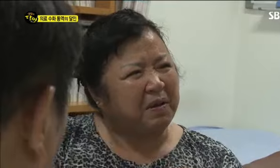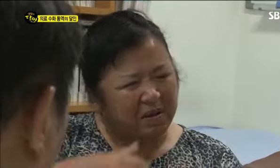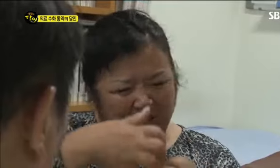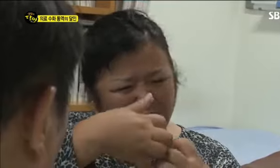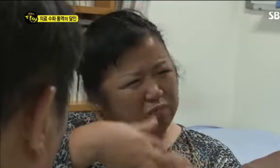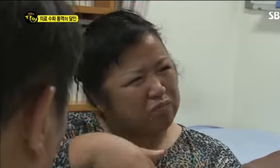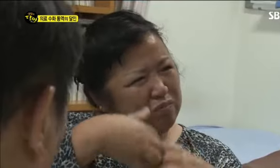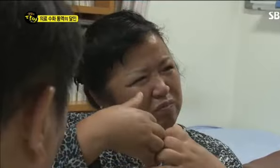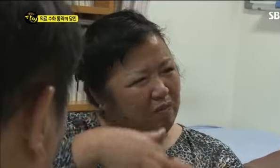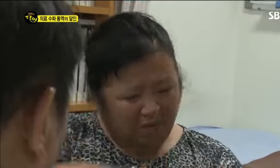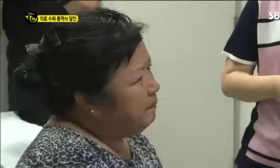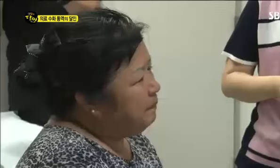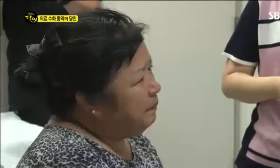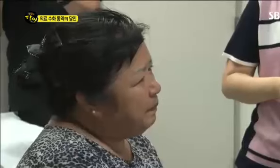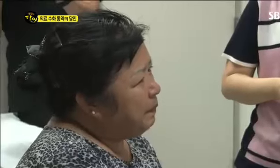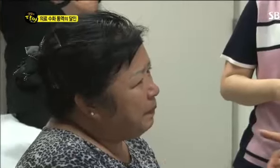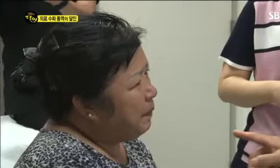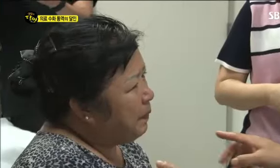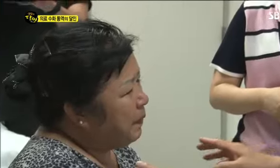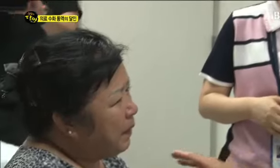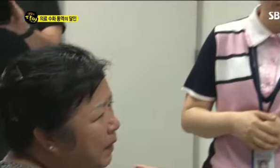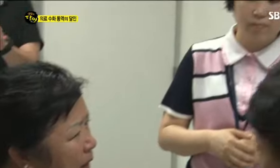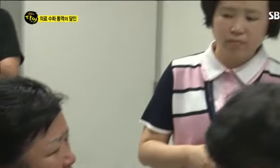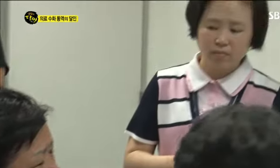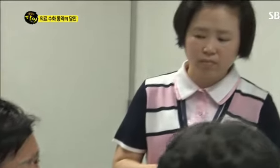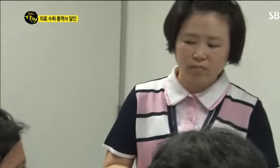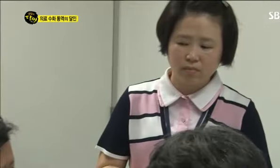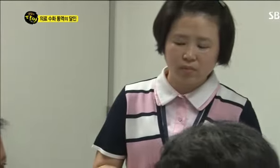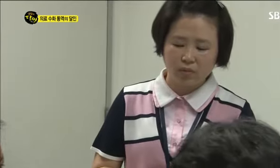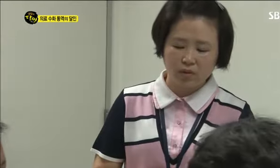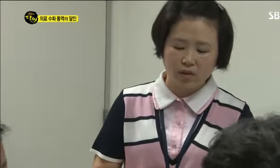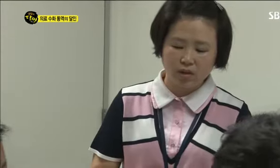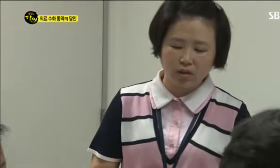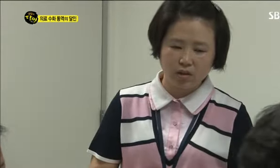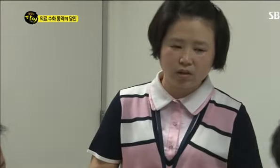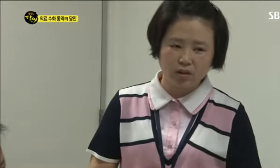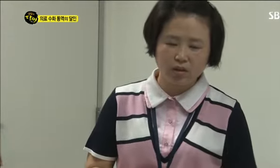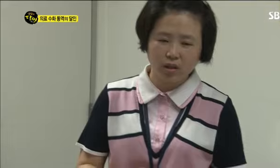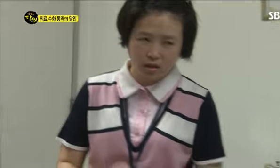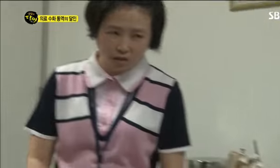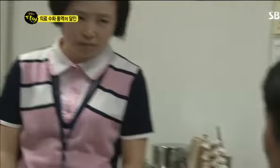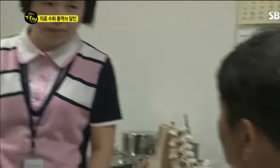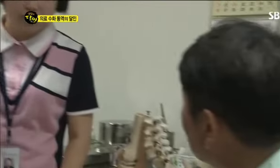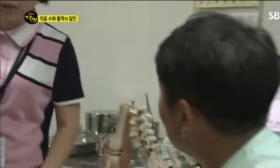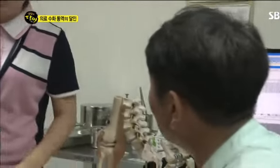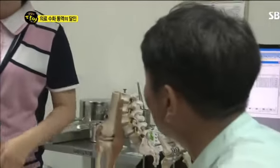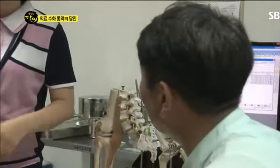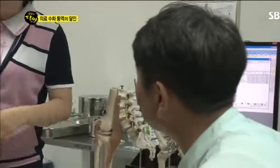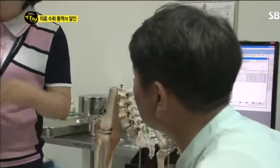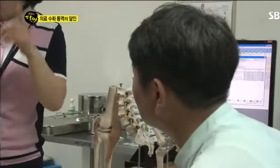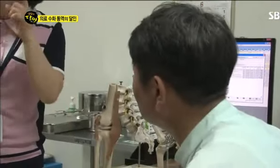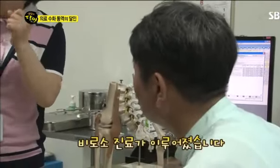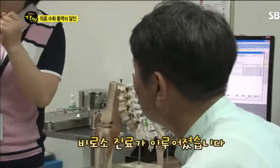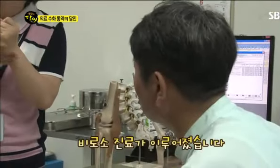어디, 어디. 이 양쪽, 이 양쪽 어깨하고 이쪽. 사진을 찍어보고, 사진을 찍어보고